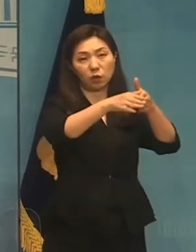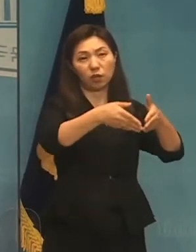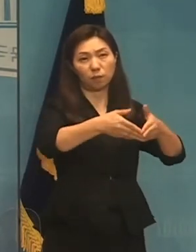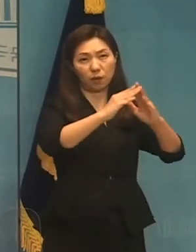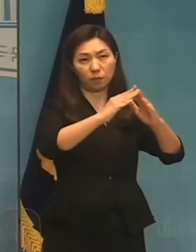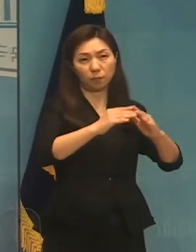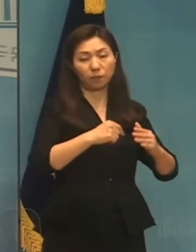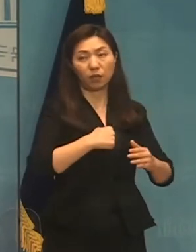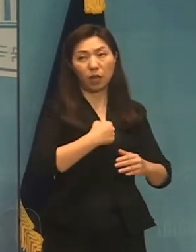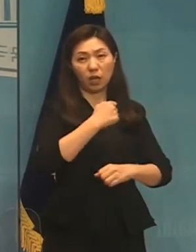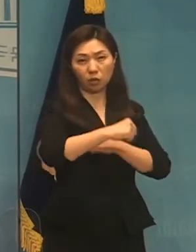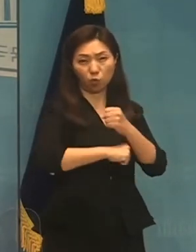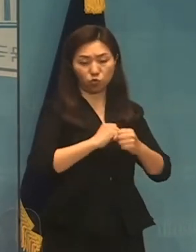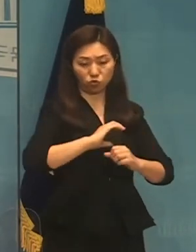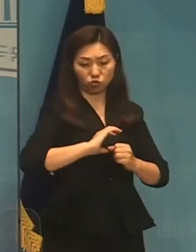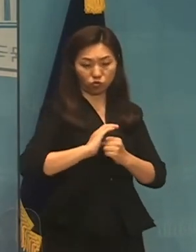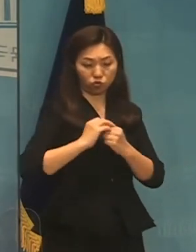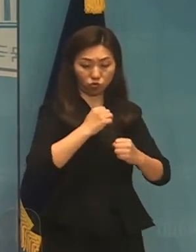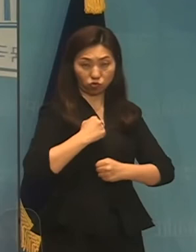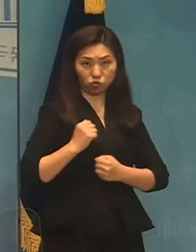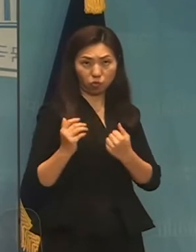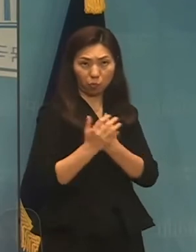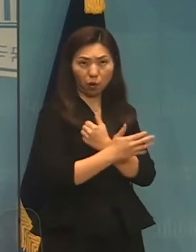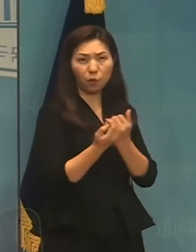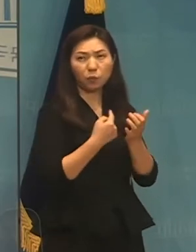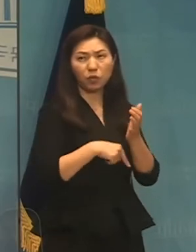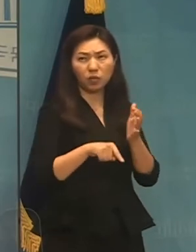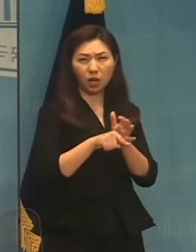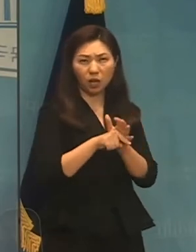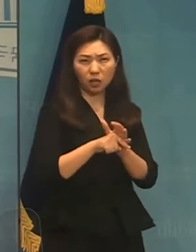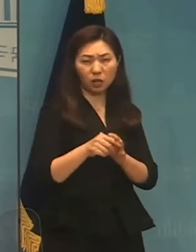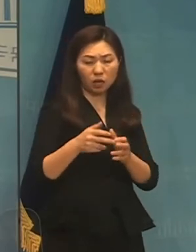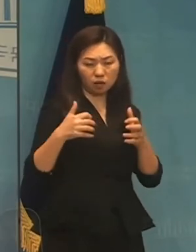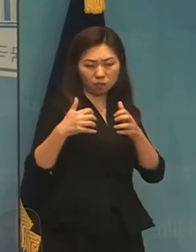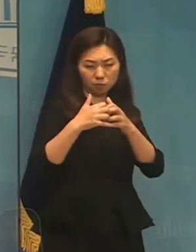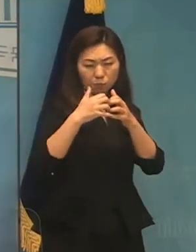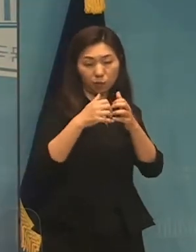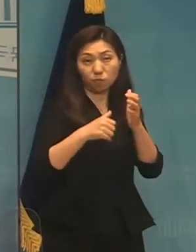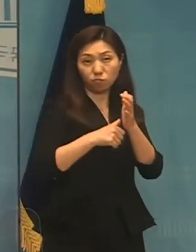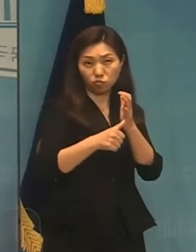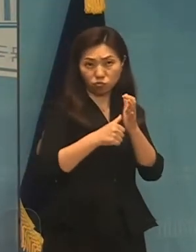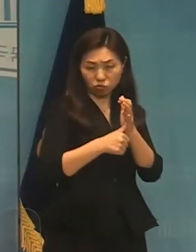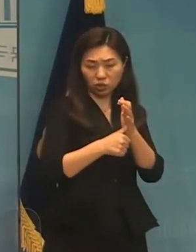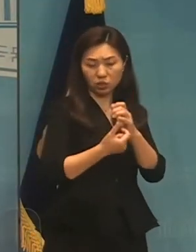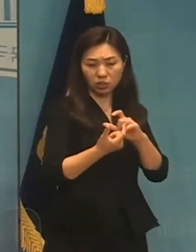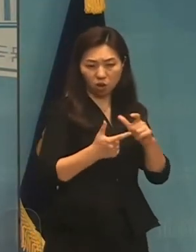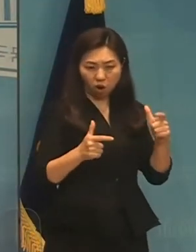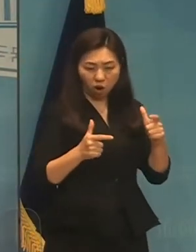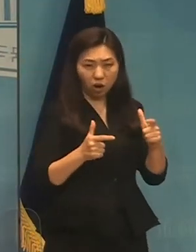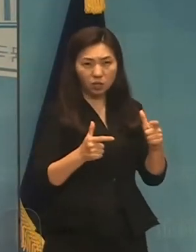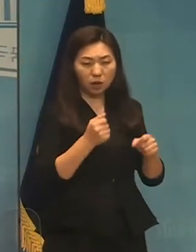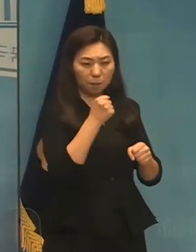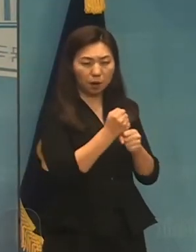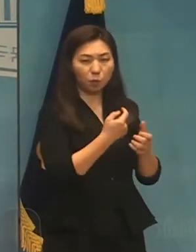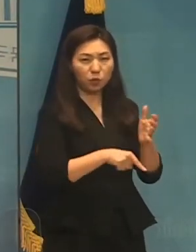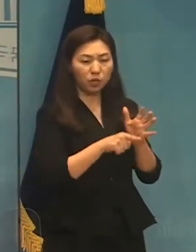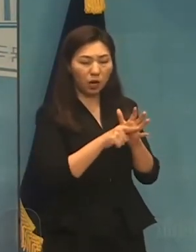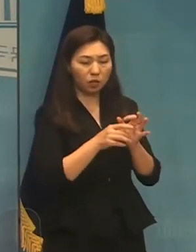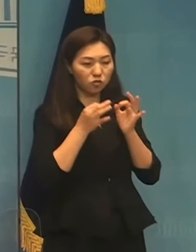자유국방을 위한 첨단 무기 체제를 부축할 수 있도록 무기 개발에도 지속적으로 세 달을 세게 나아가도록 하겠습니다.